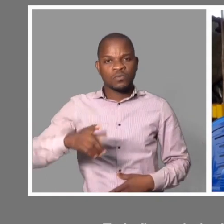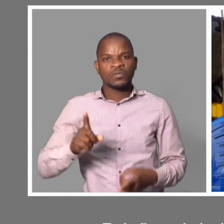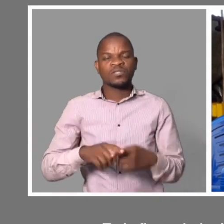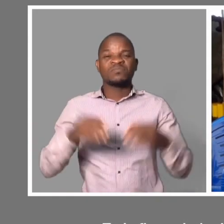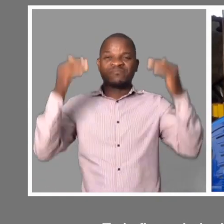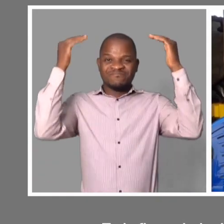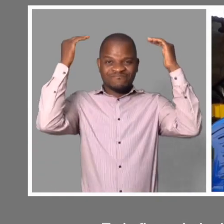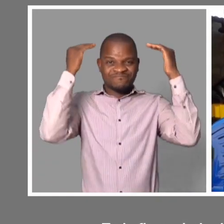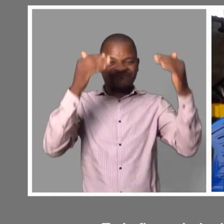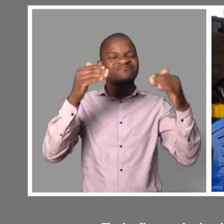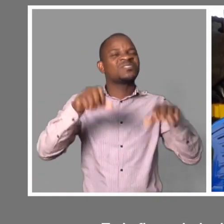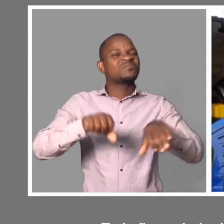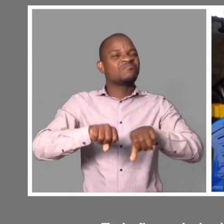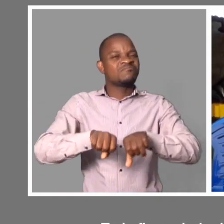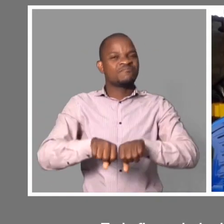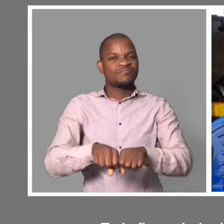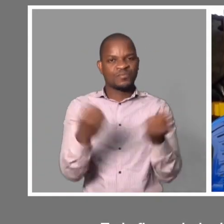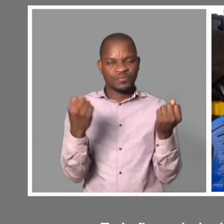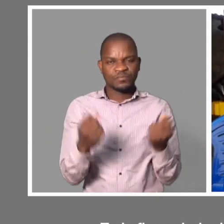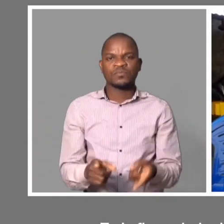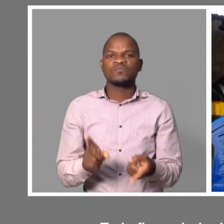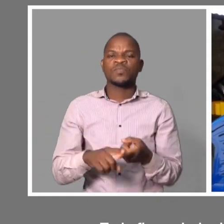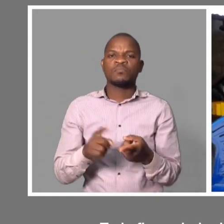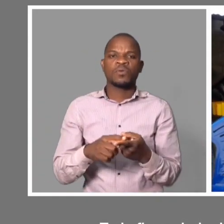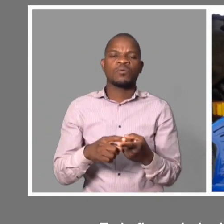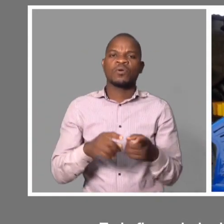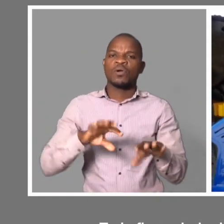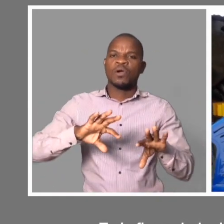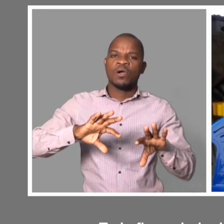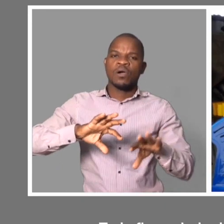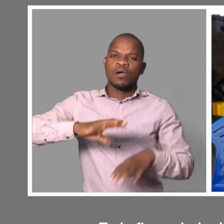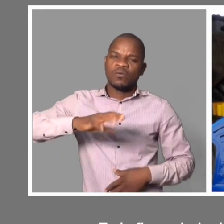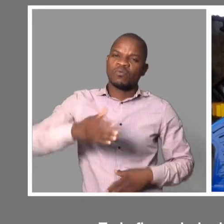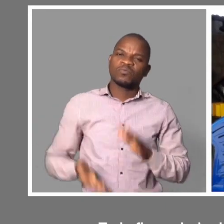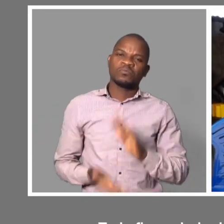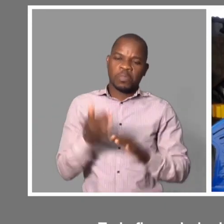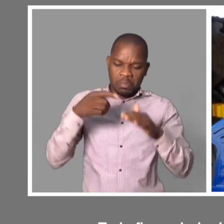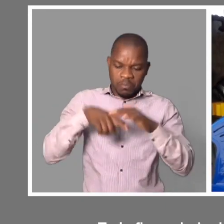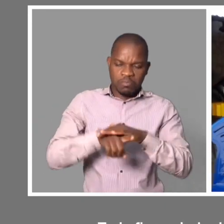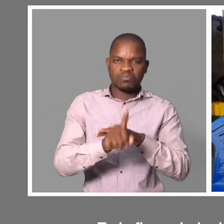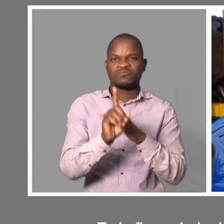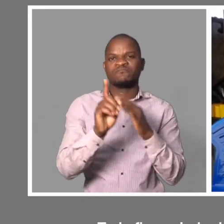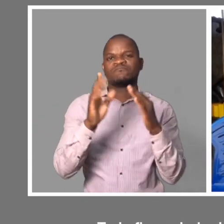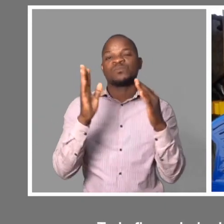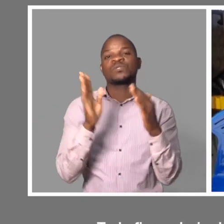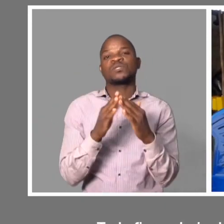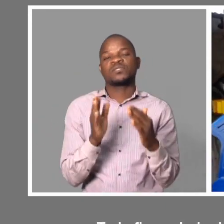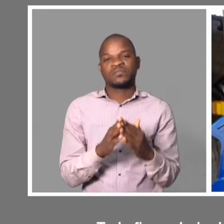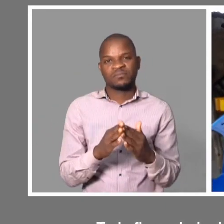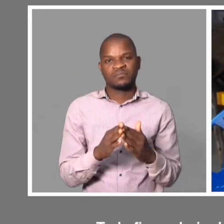O teto, tudo saiu. A água também penetrou. Estou desculpando, porque é